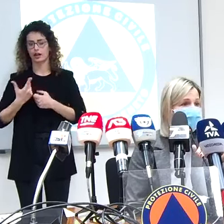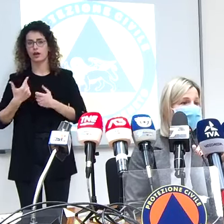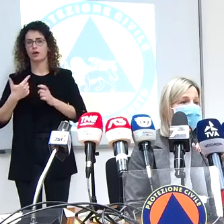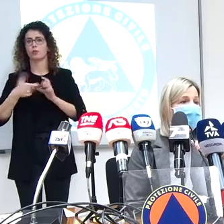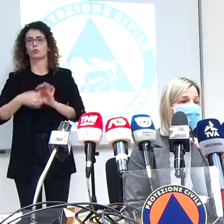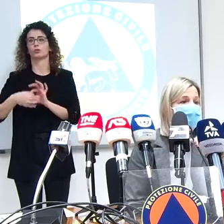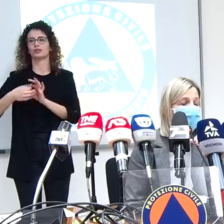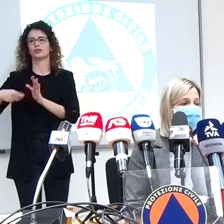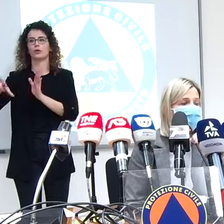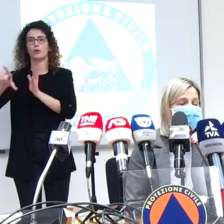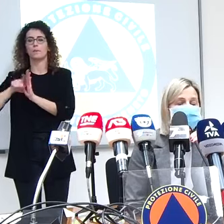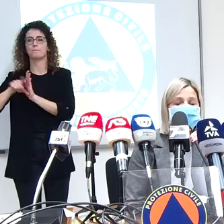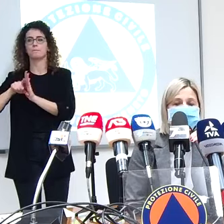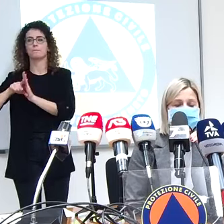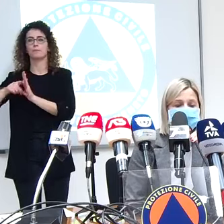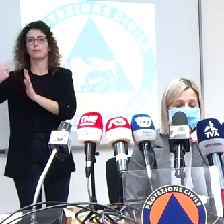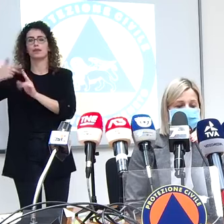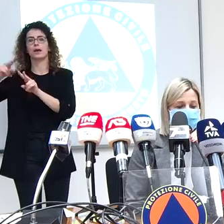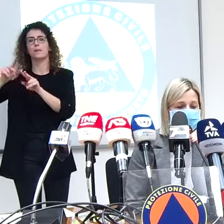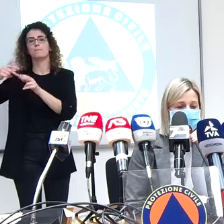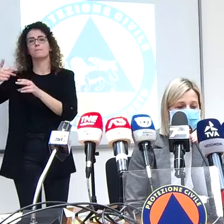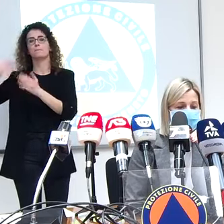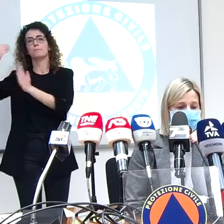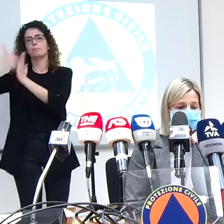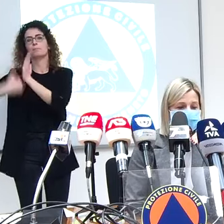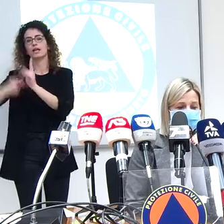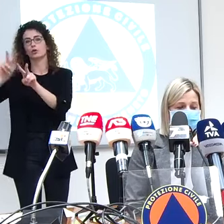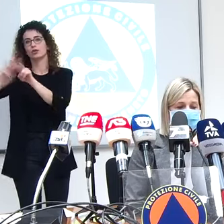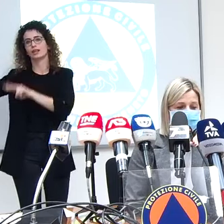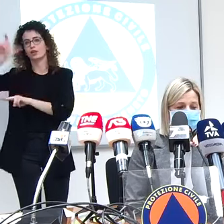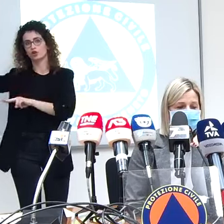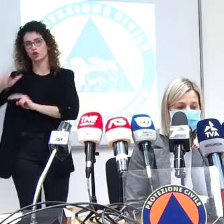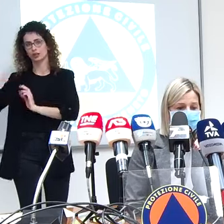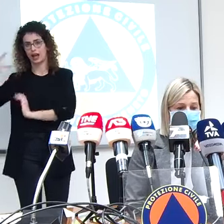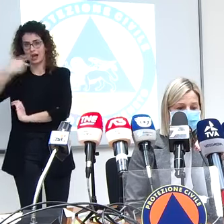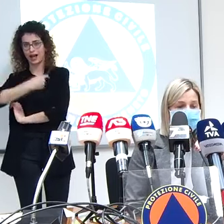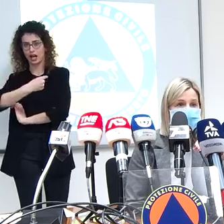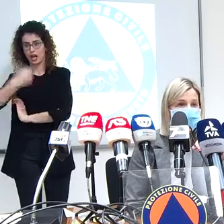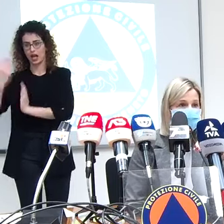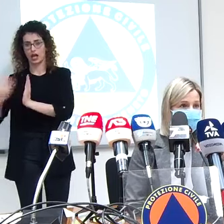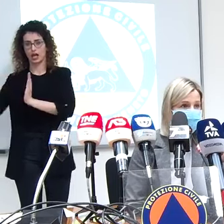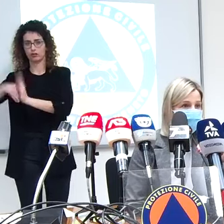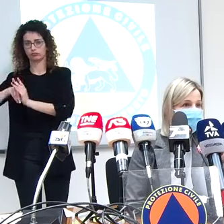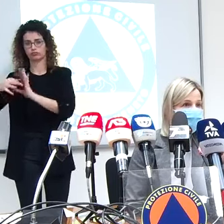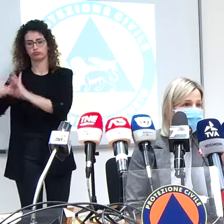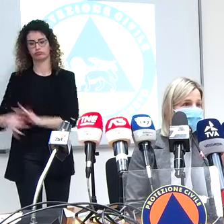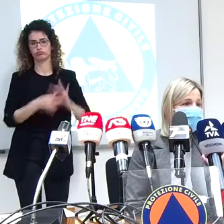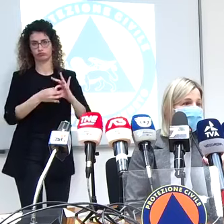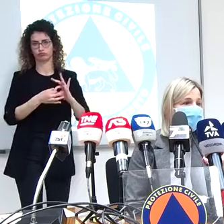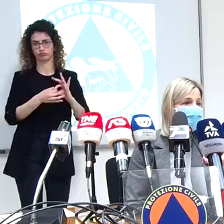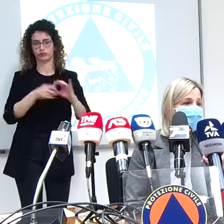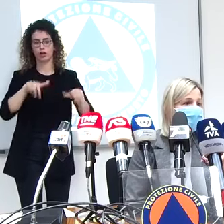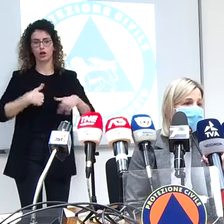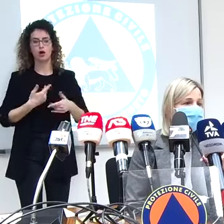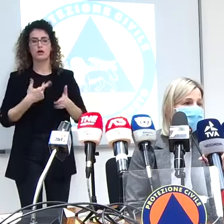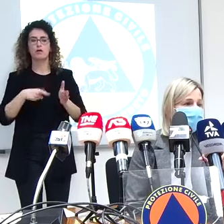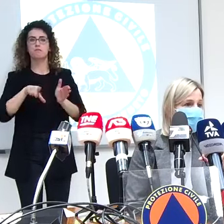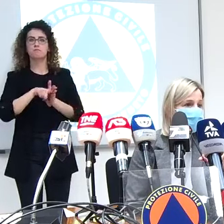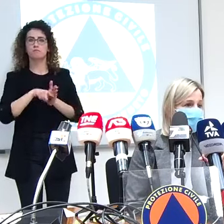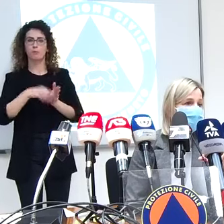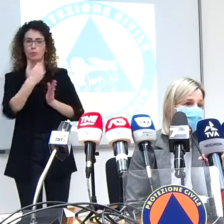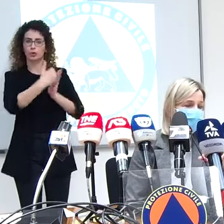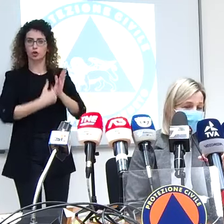oggi abbiamo presentato quindi a tutti questi stakeholder il protocollo e abbiamo